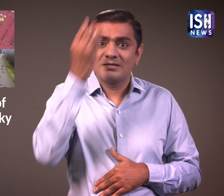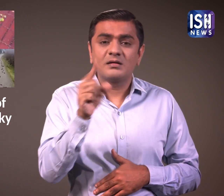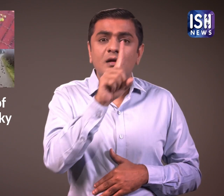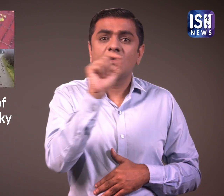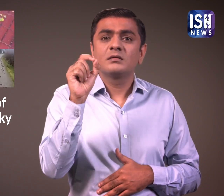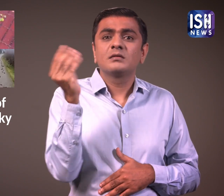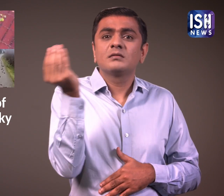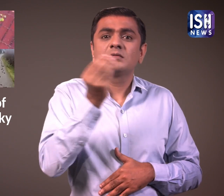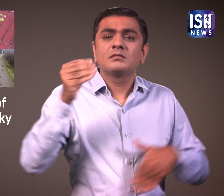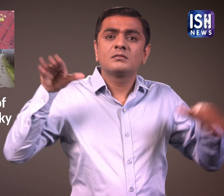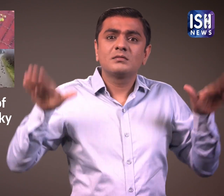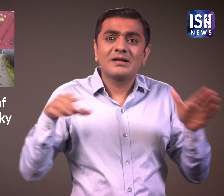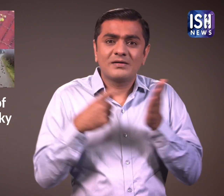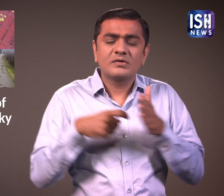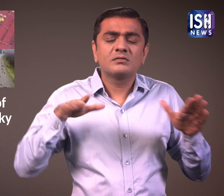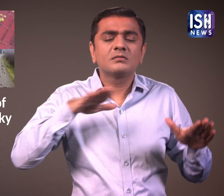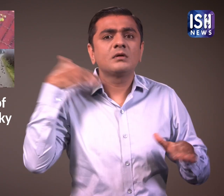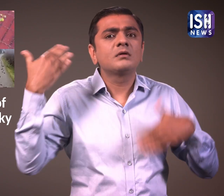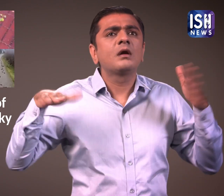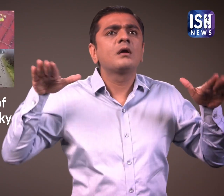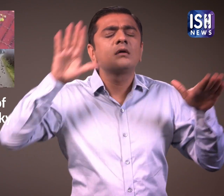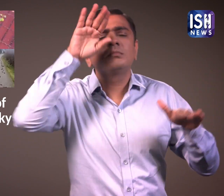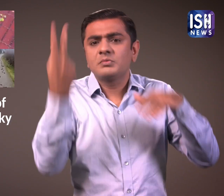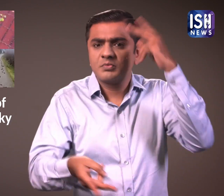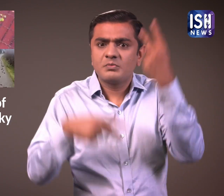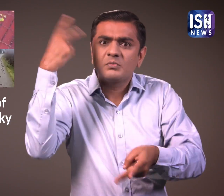प्रती दिन कई सोव मौतों की सूचना मिली है